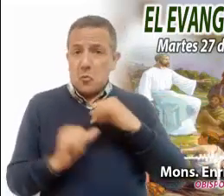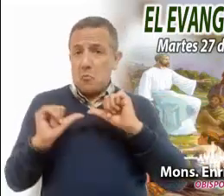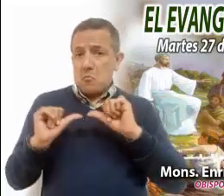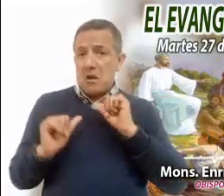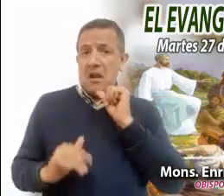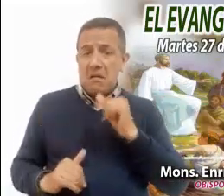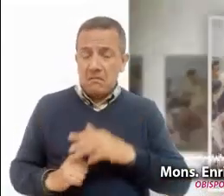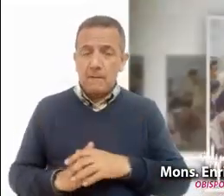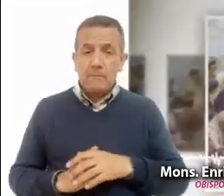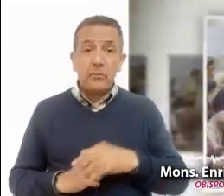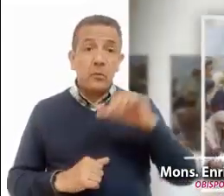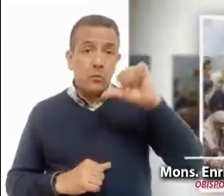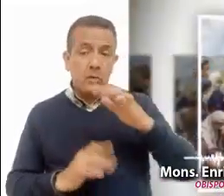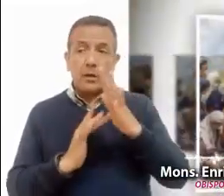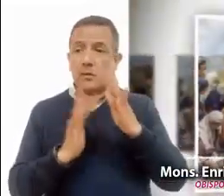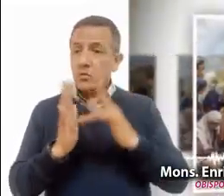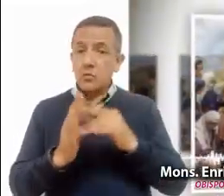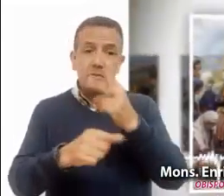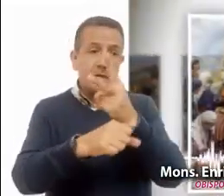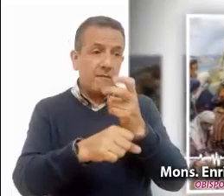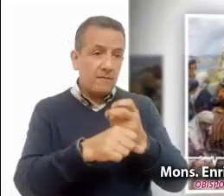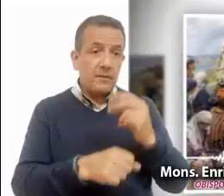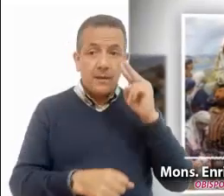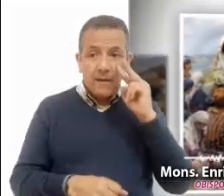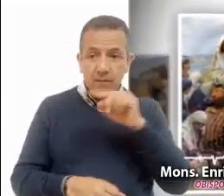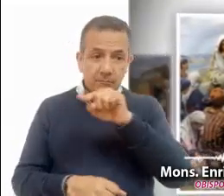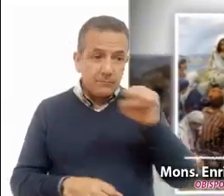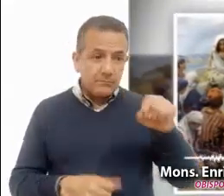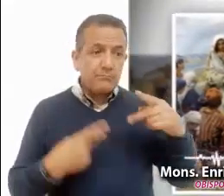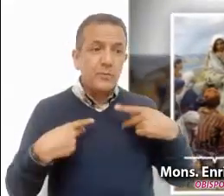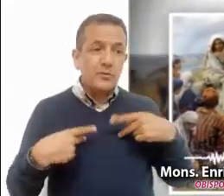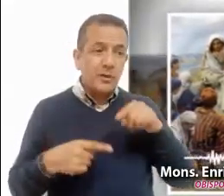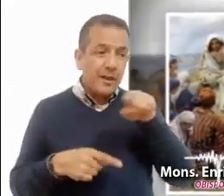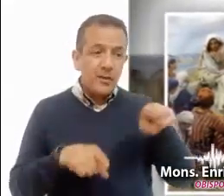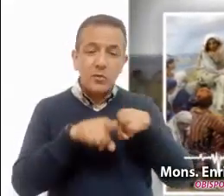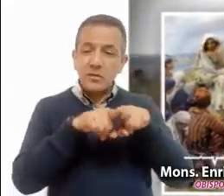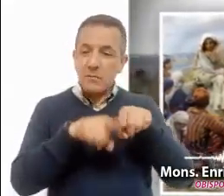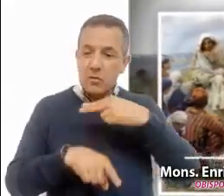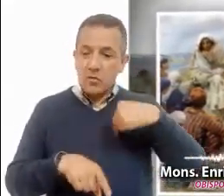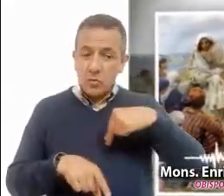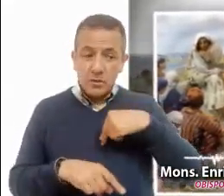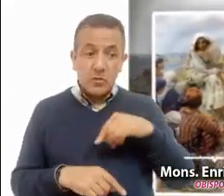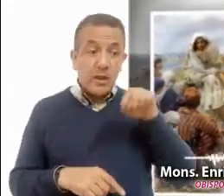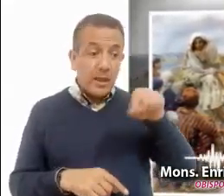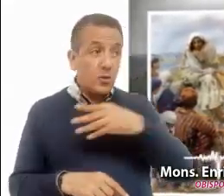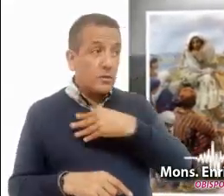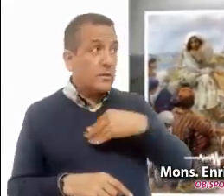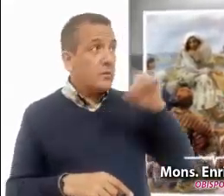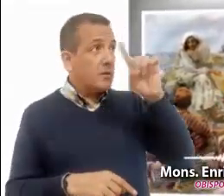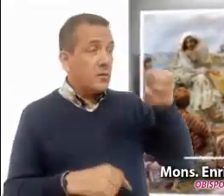Jesús nos invita a mirar a todas las personas como hermanos nuestros e hijos de un mismo Dios.